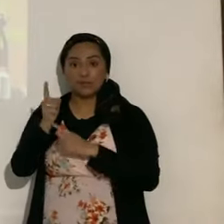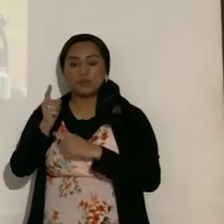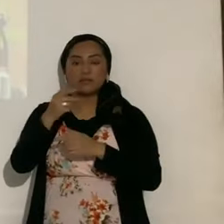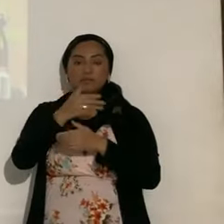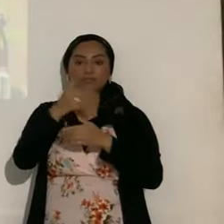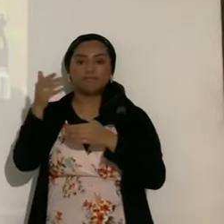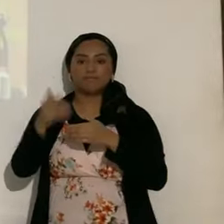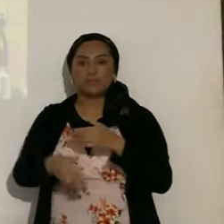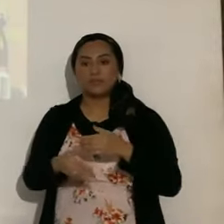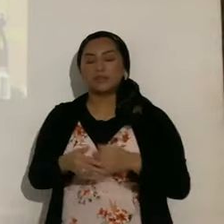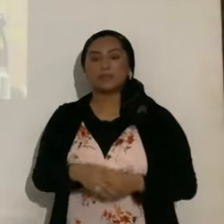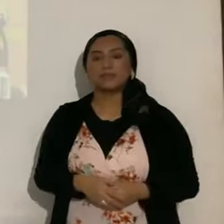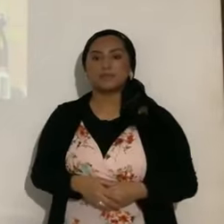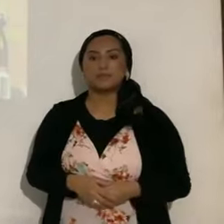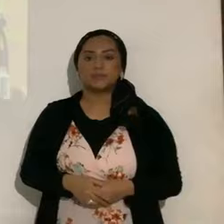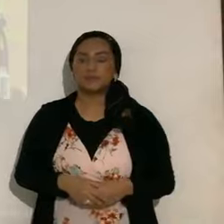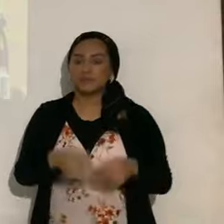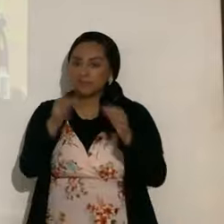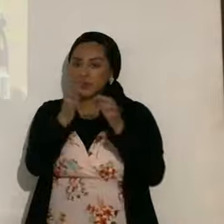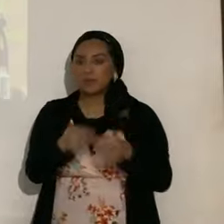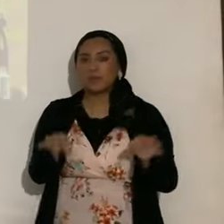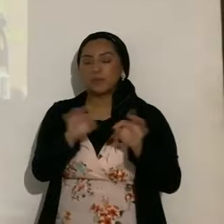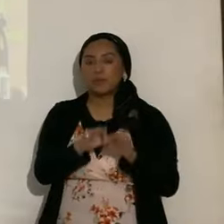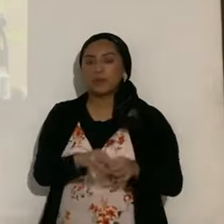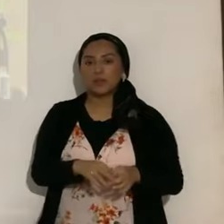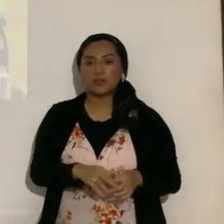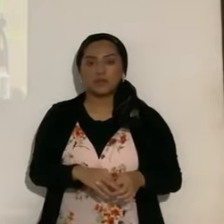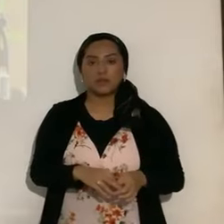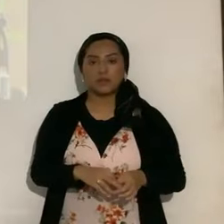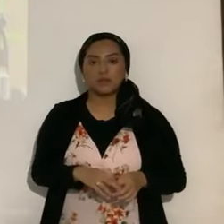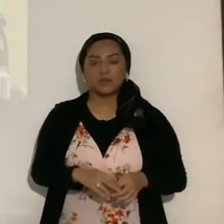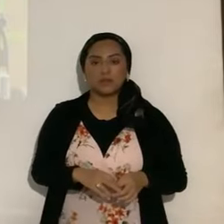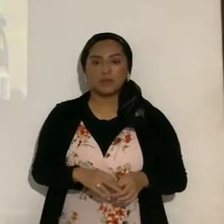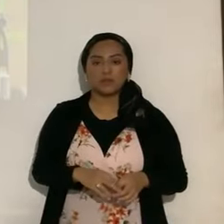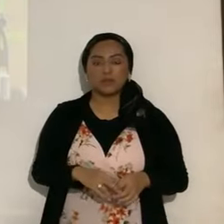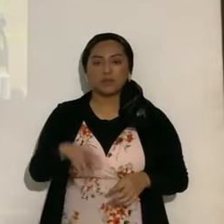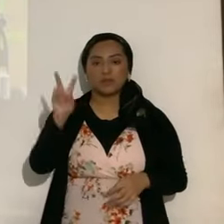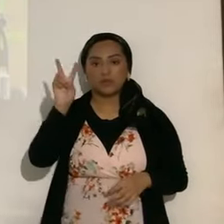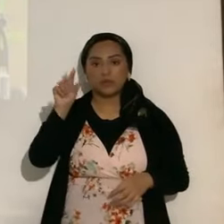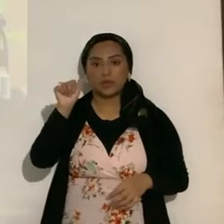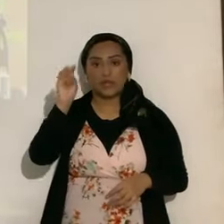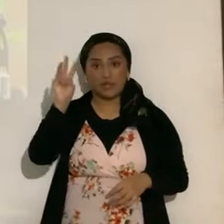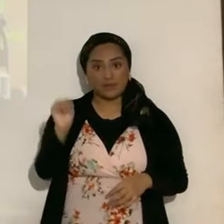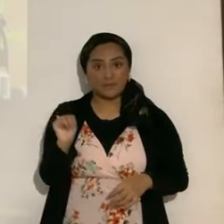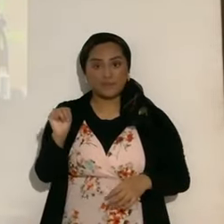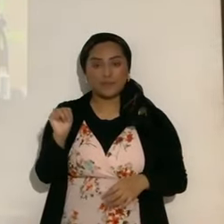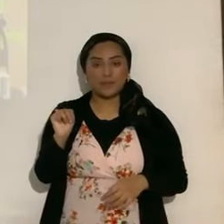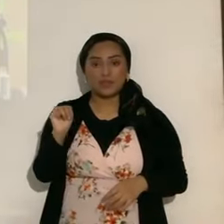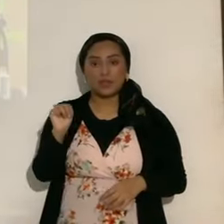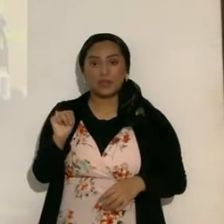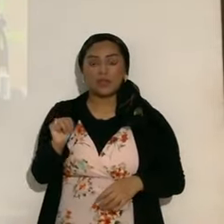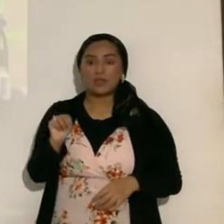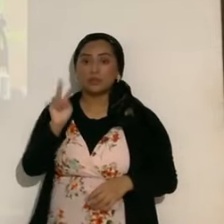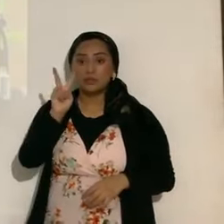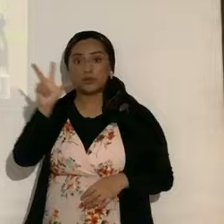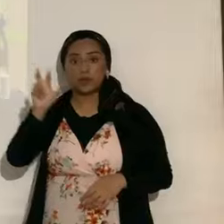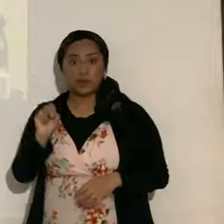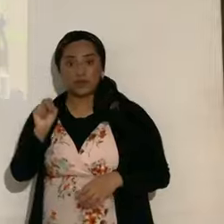Sol, esto es muy importante, 2 de la mañana, con 31 minutos, comenzará, de Australia,